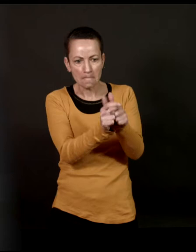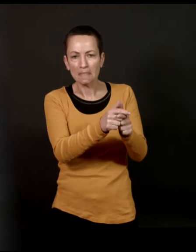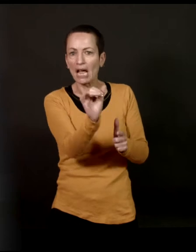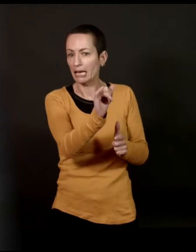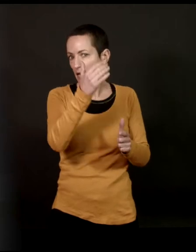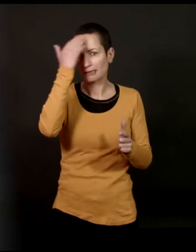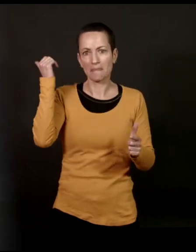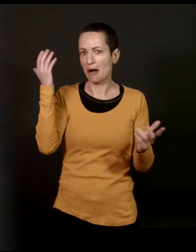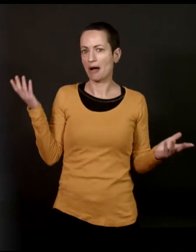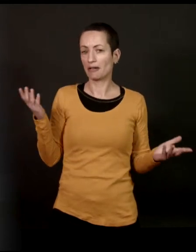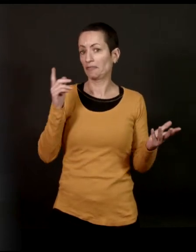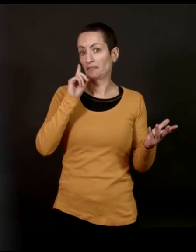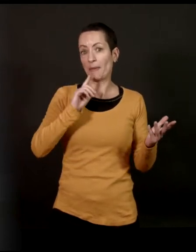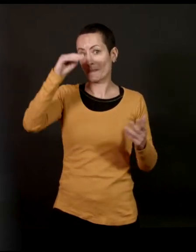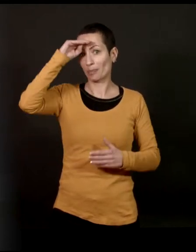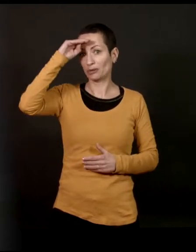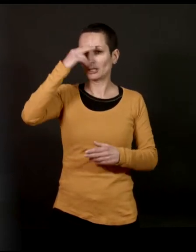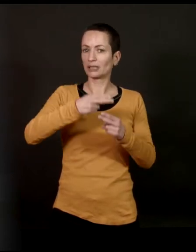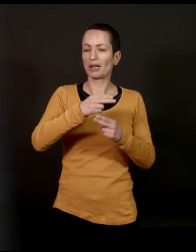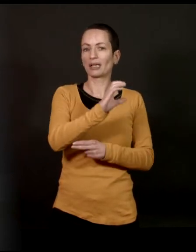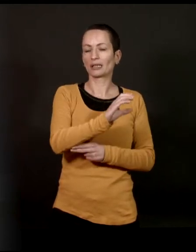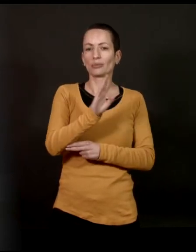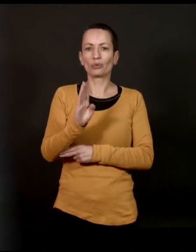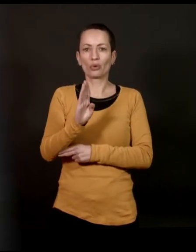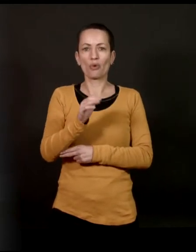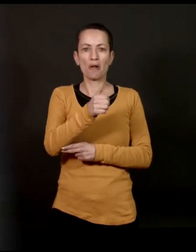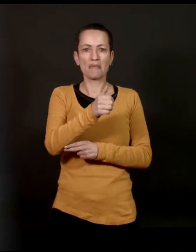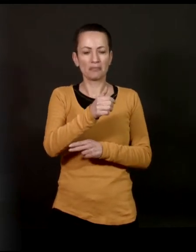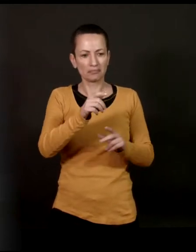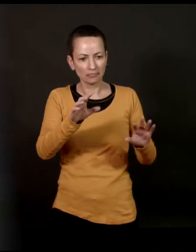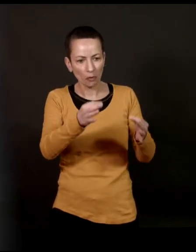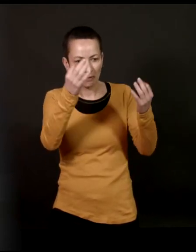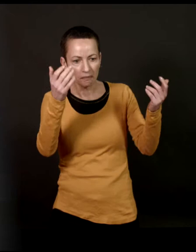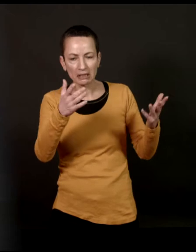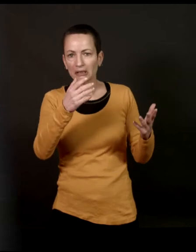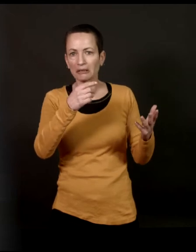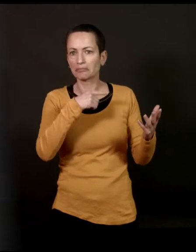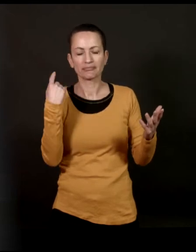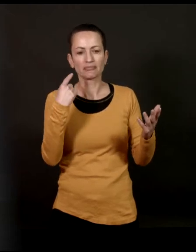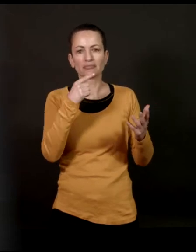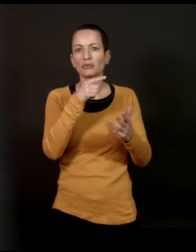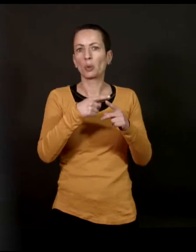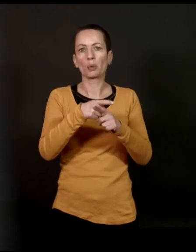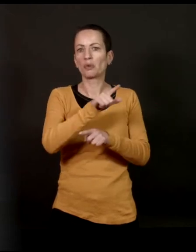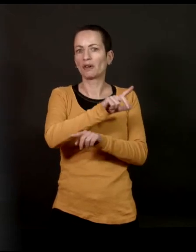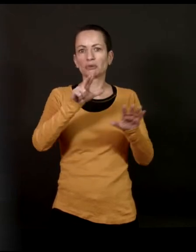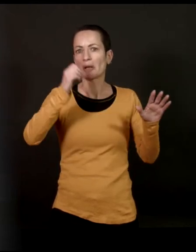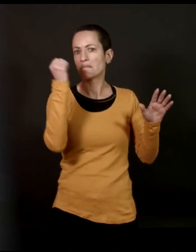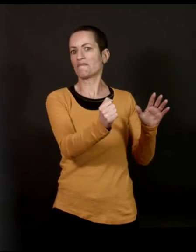of a postier called Catherine Burgot, who was found to be by 28 coups of couteau. And